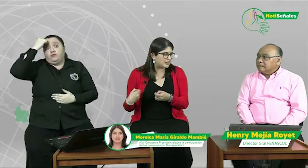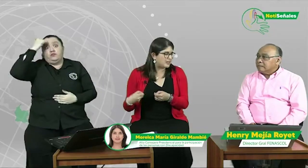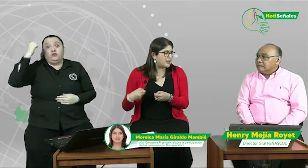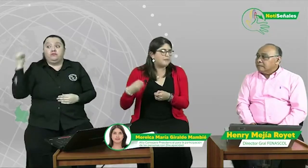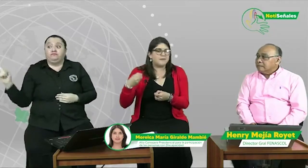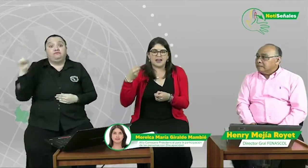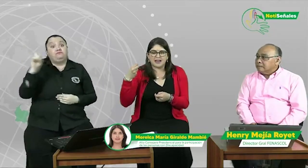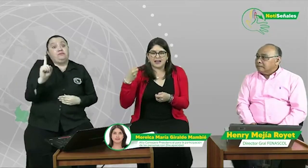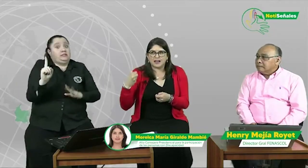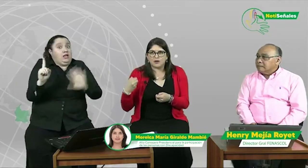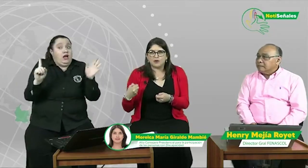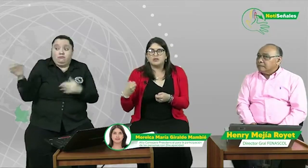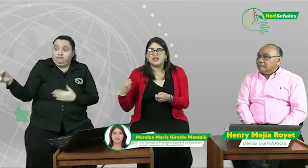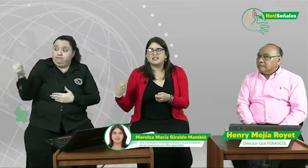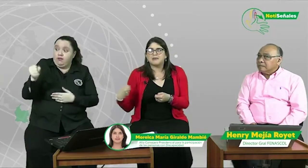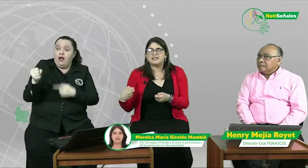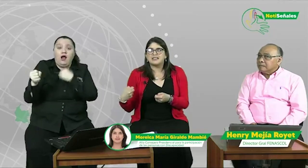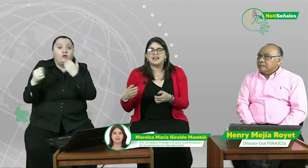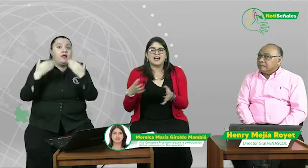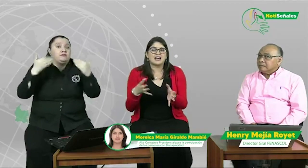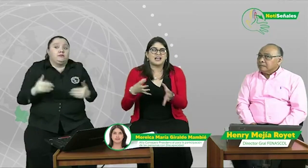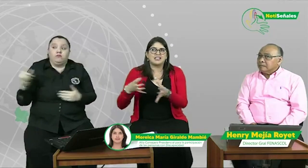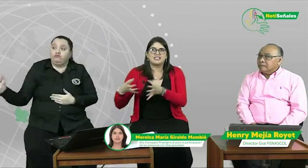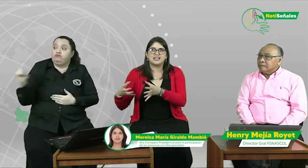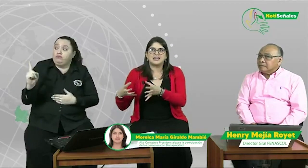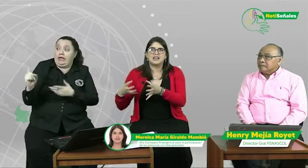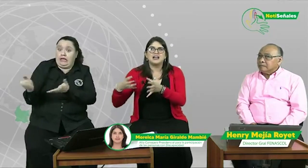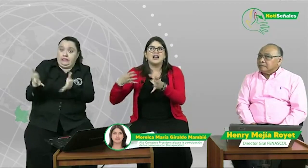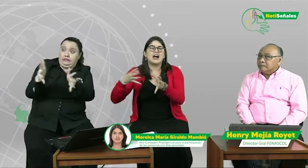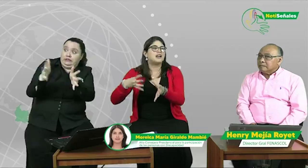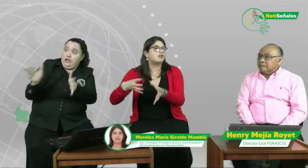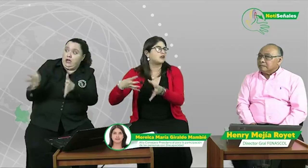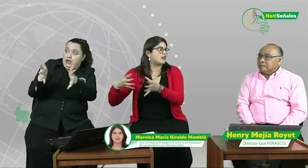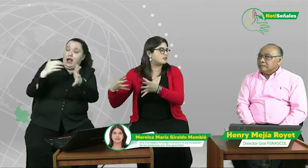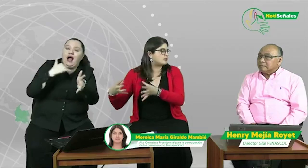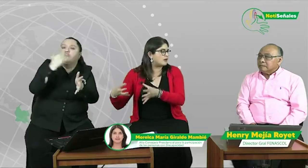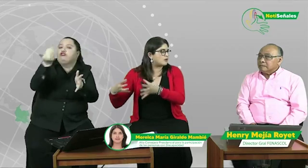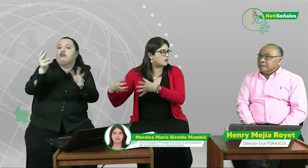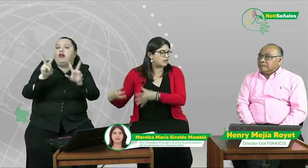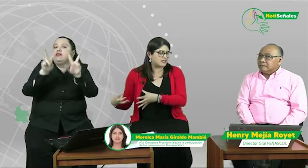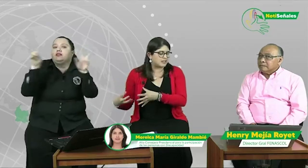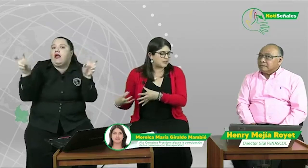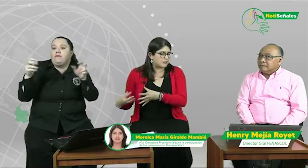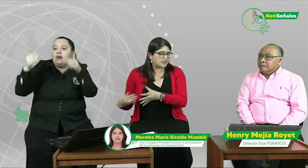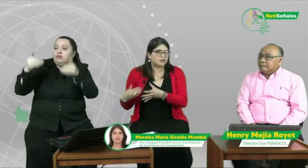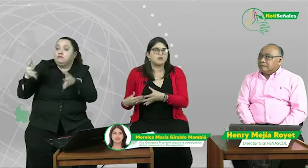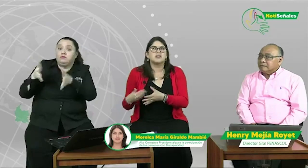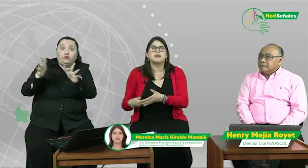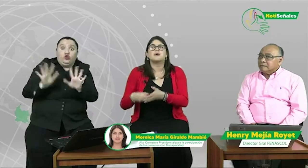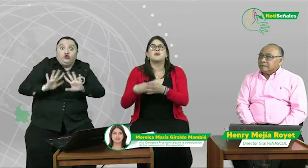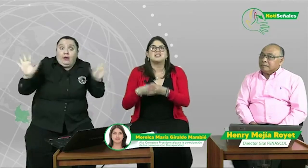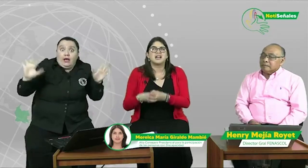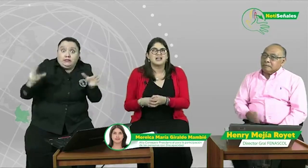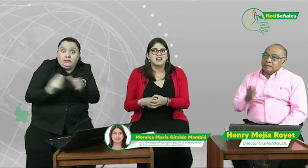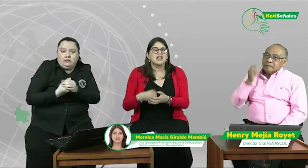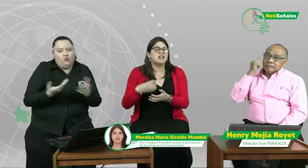con una discapacidad, a que enseñe algo relacionado con esa discapacidad. No, es aprovechar esos